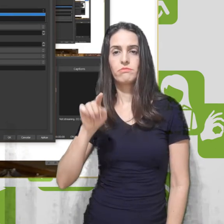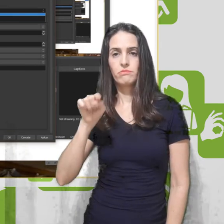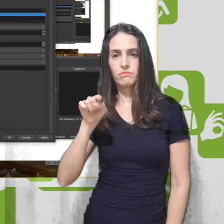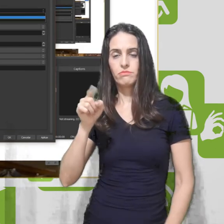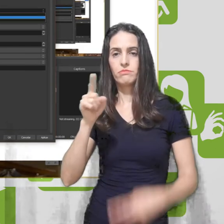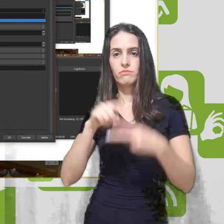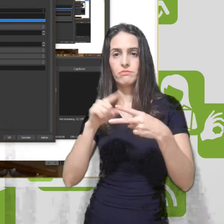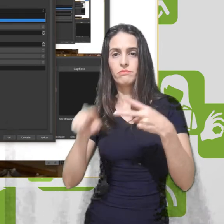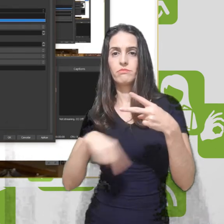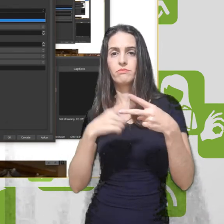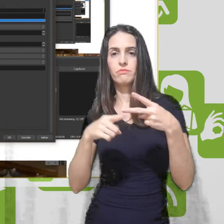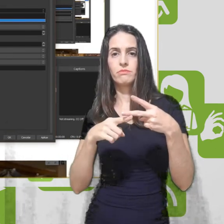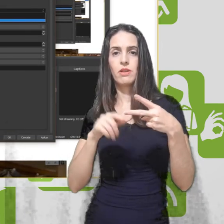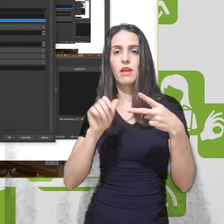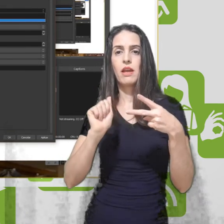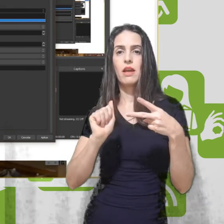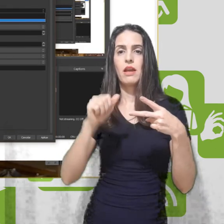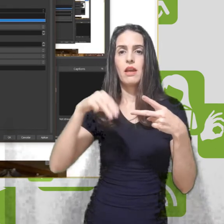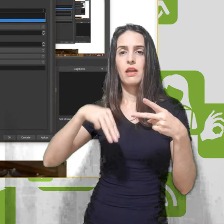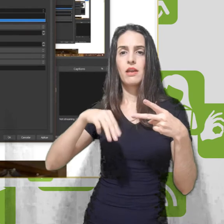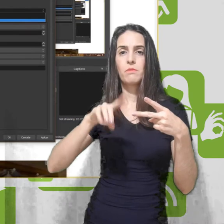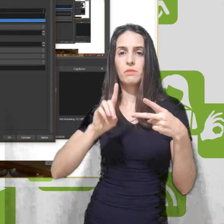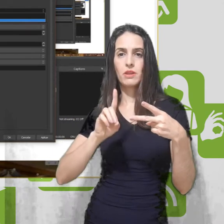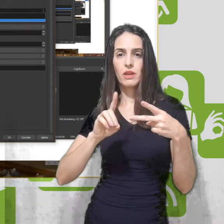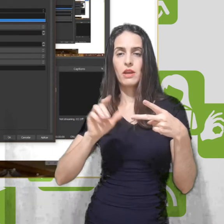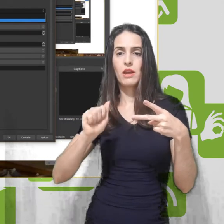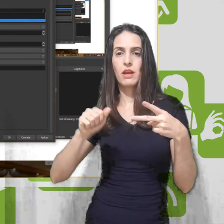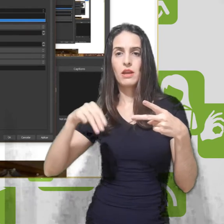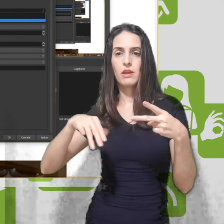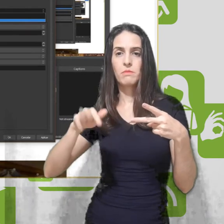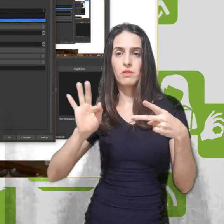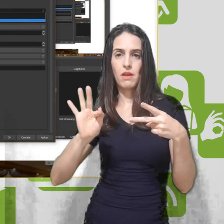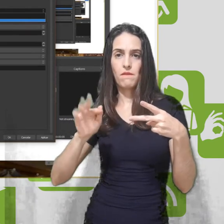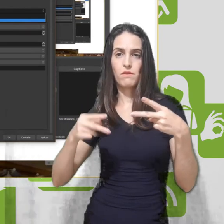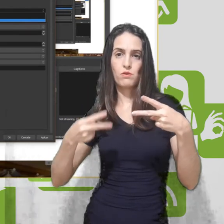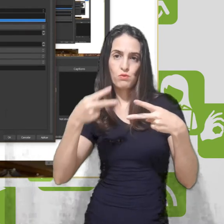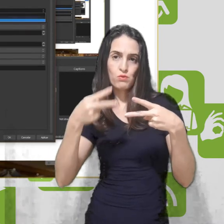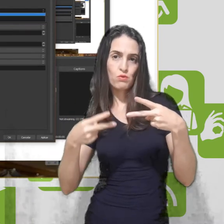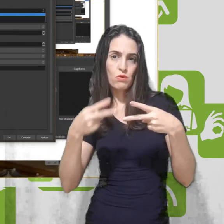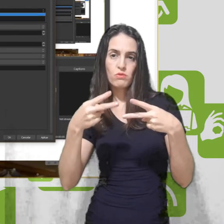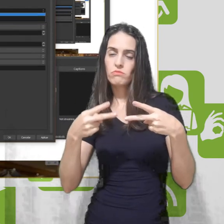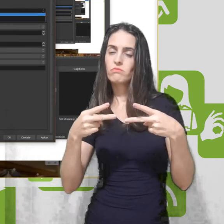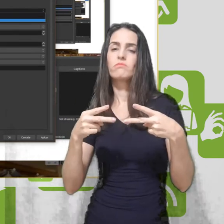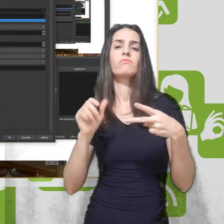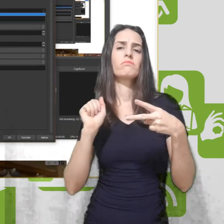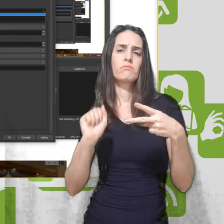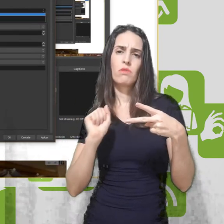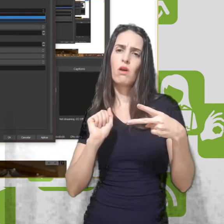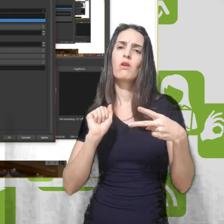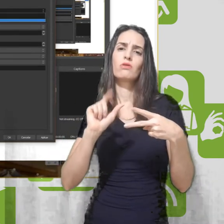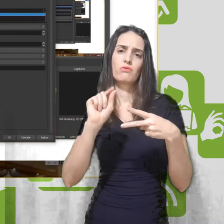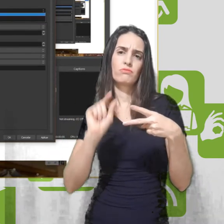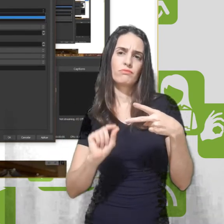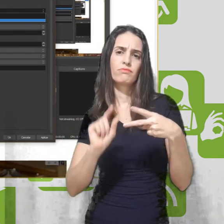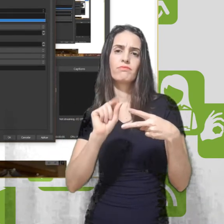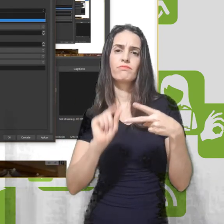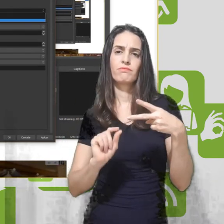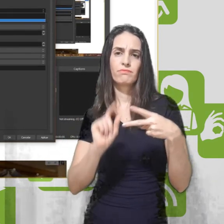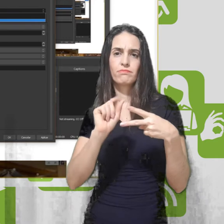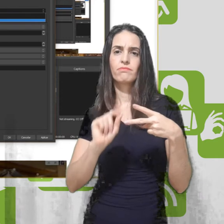e AMD AMF que também é via hardware. Então qualquer um desses dois aqui que eu marcar vai estar